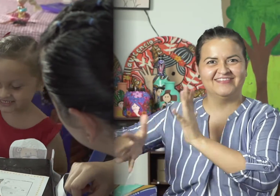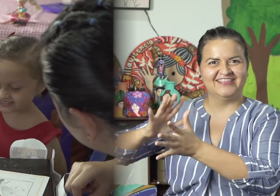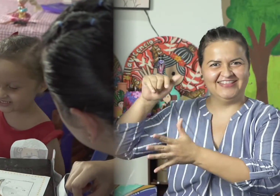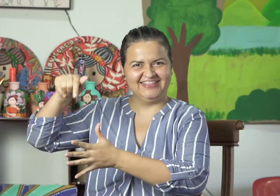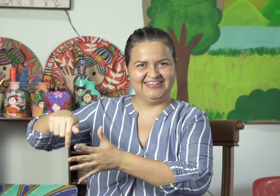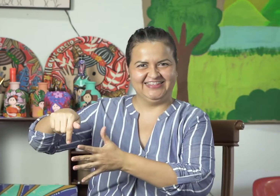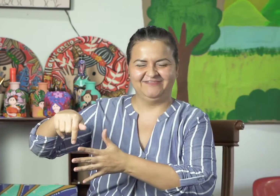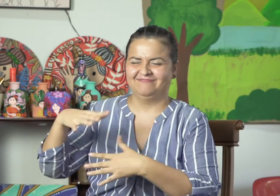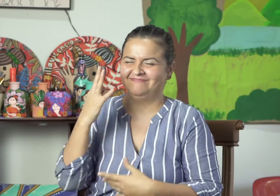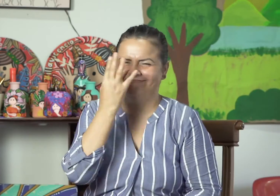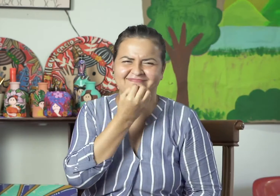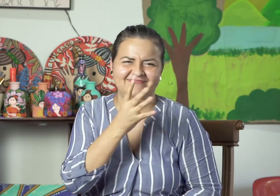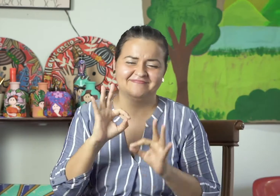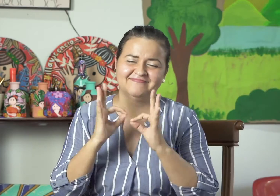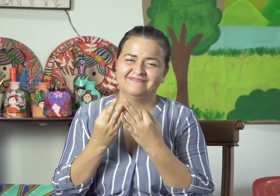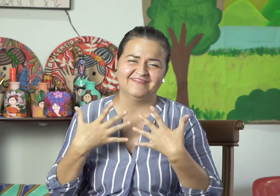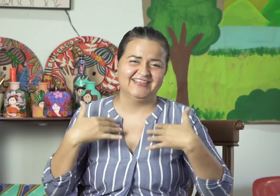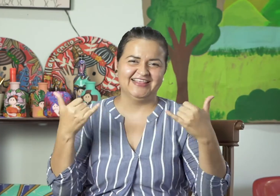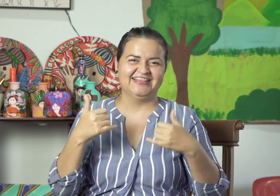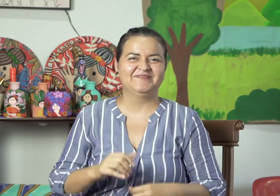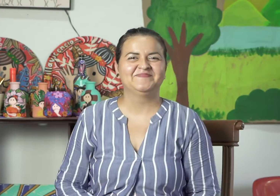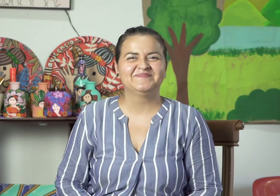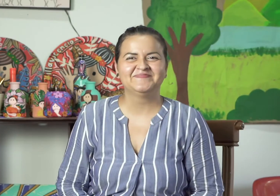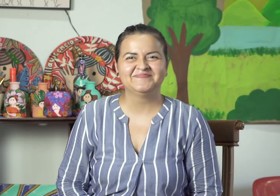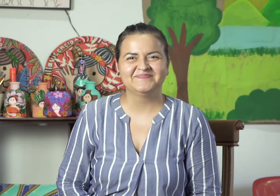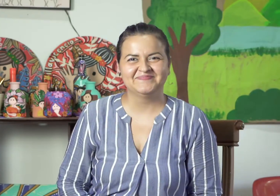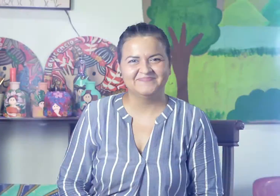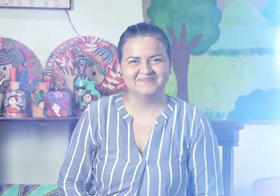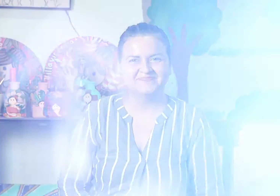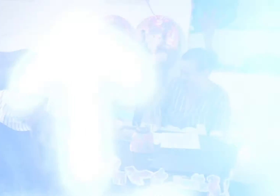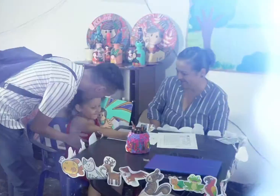Es hermoso, somos una familia feliz.